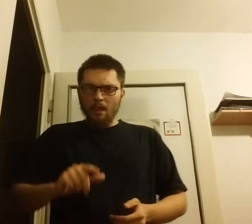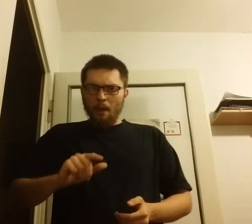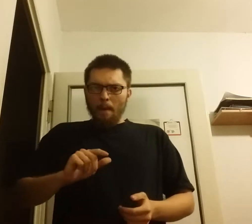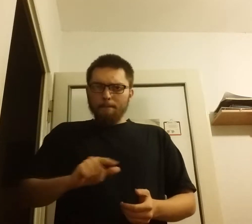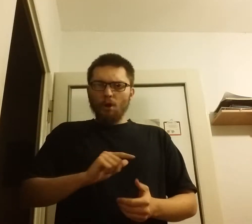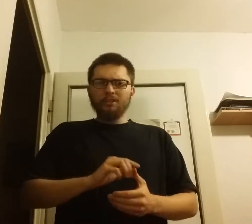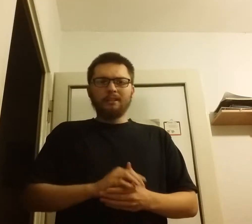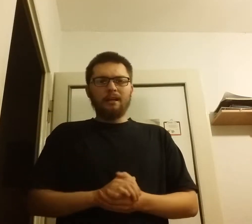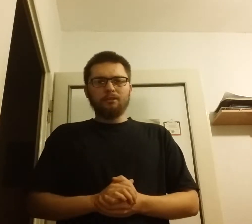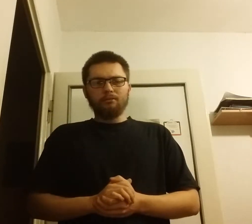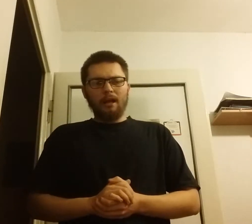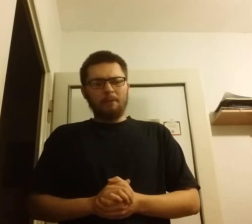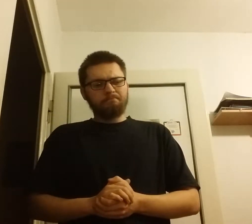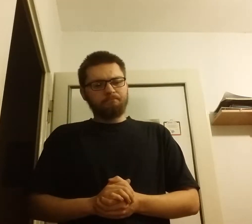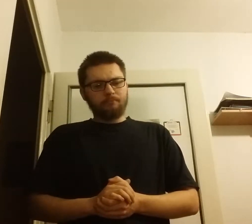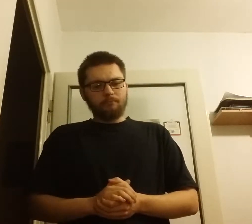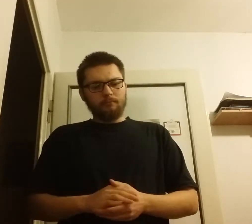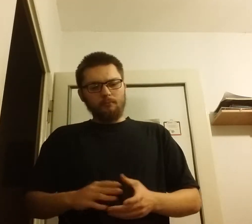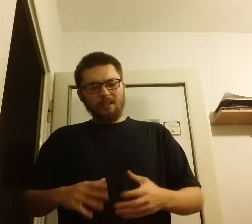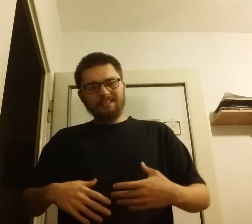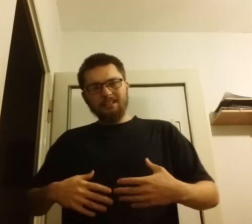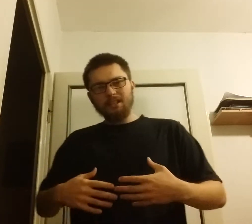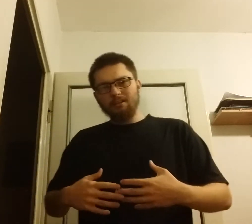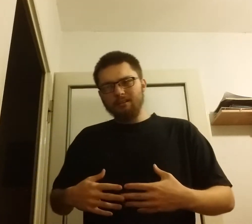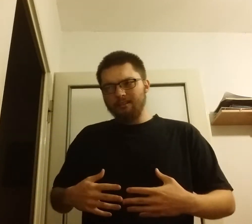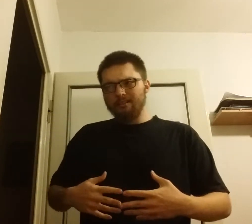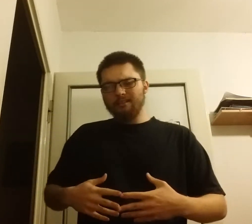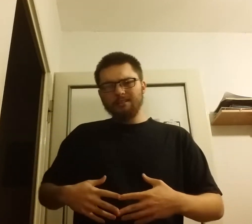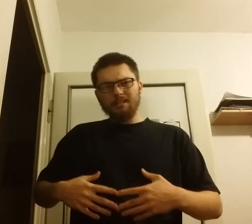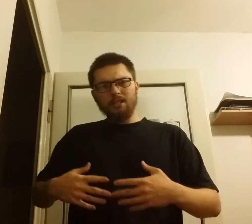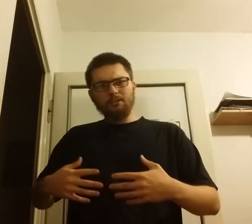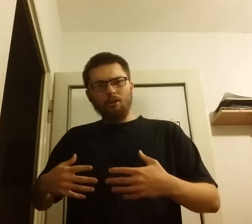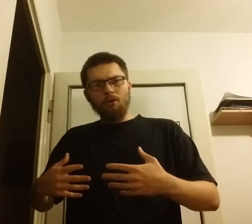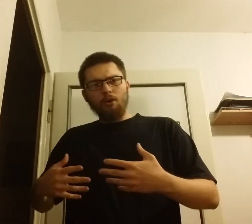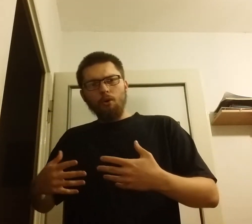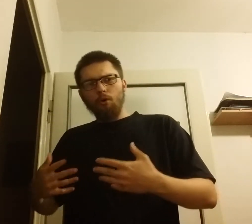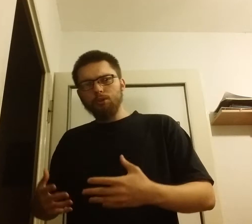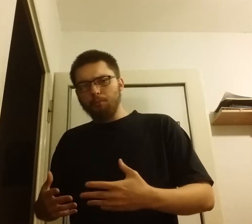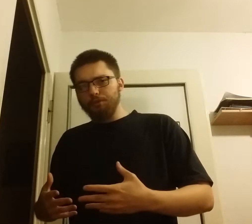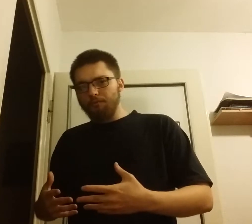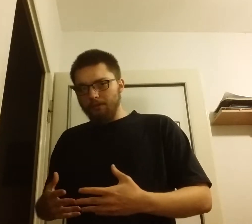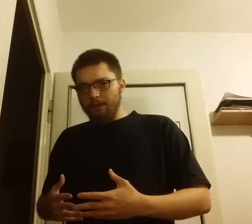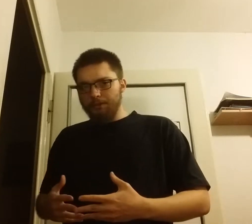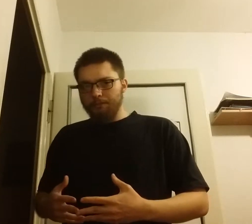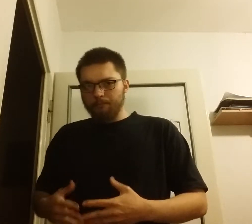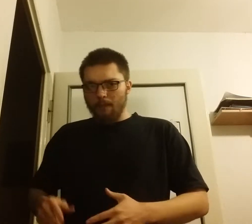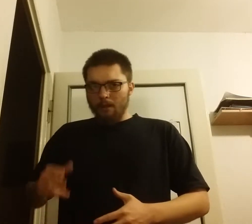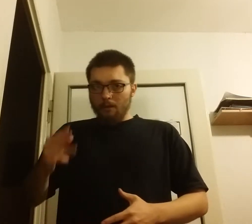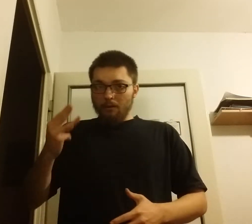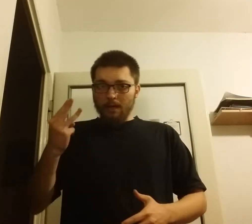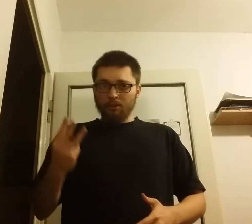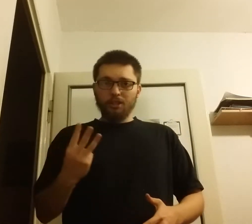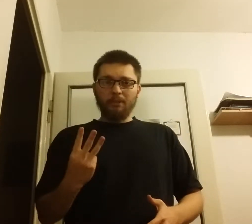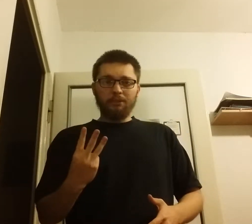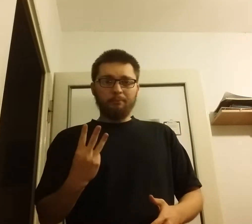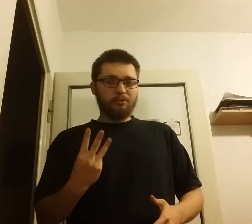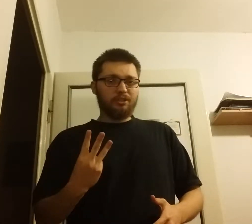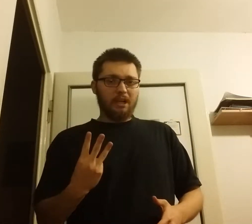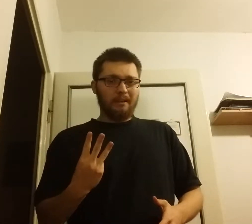Polska, która zaczęto odbudowywać. Jako, że byliśmy pod trzema